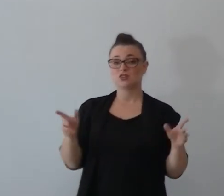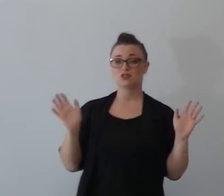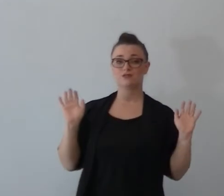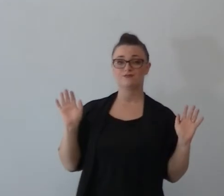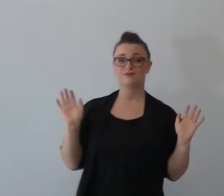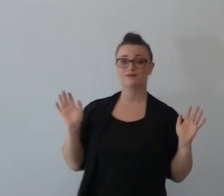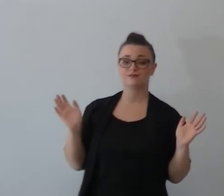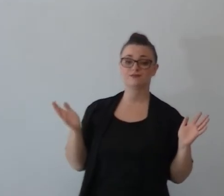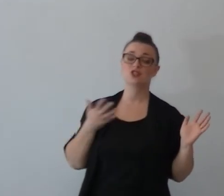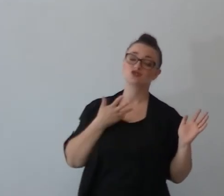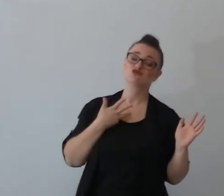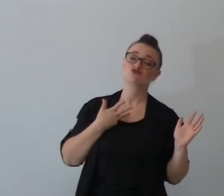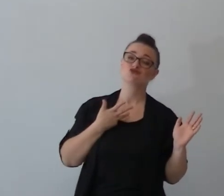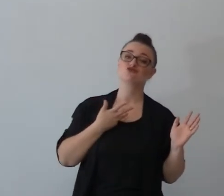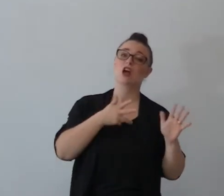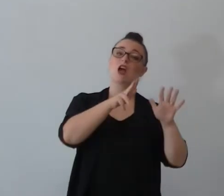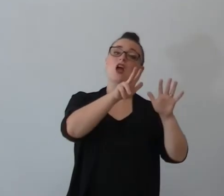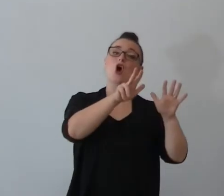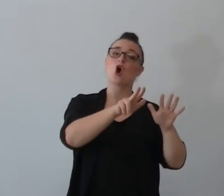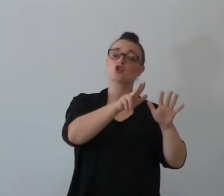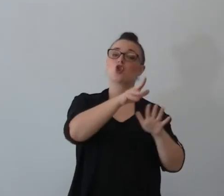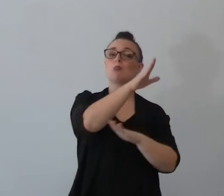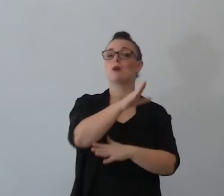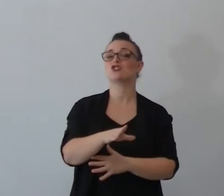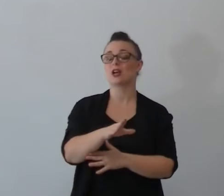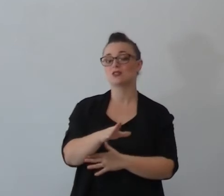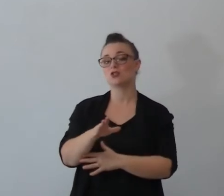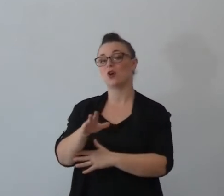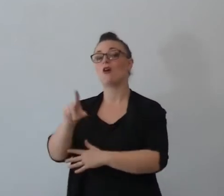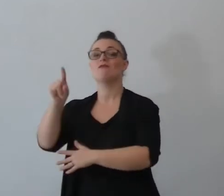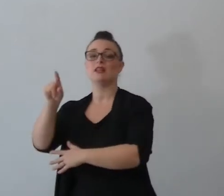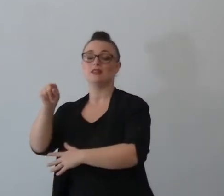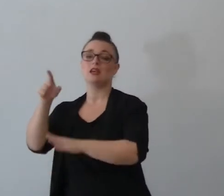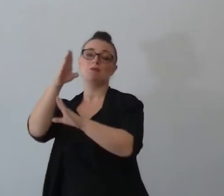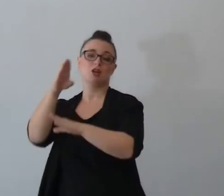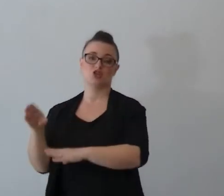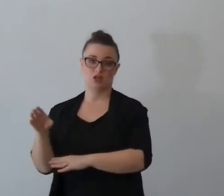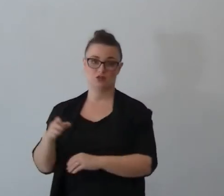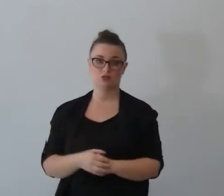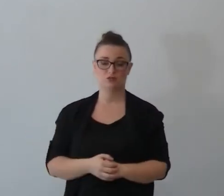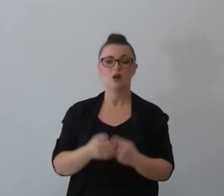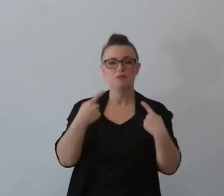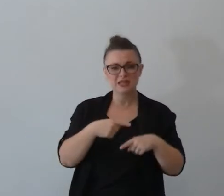8% 20% questo non significa che se tutti sposi con un credente